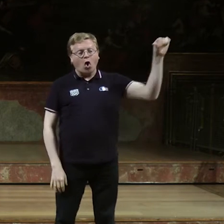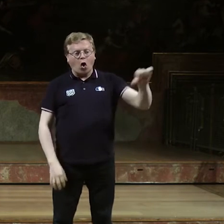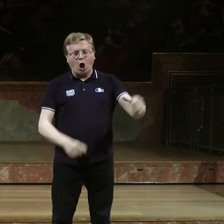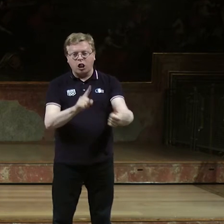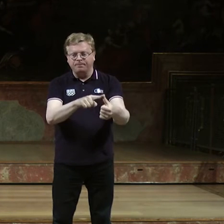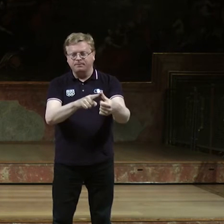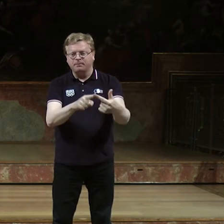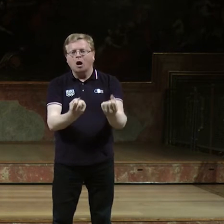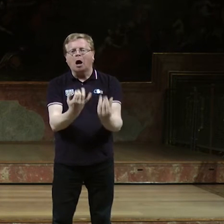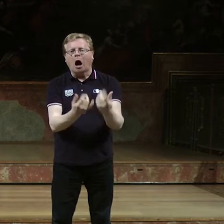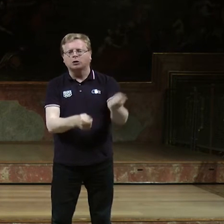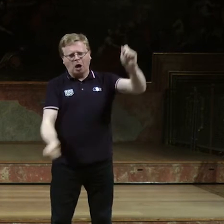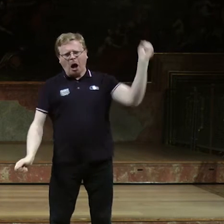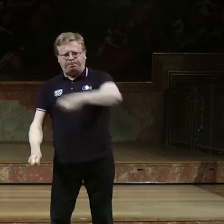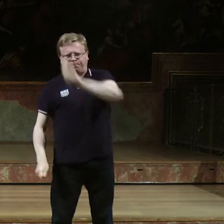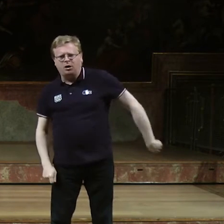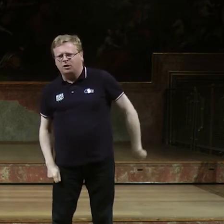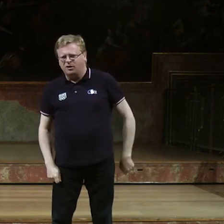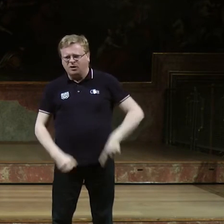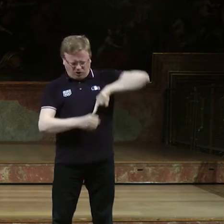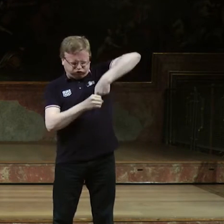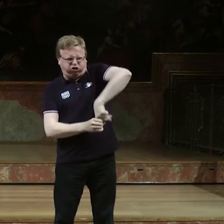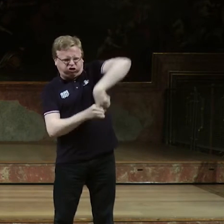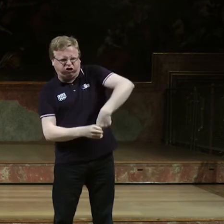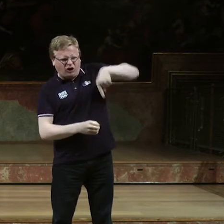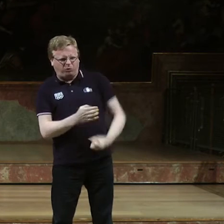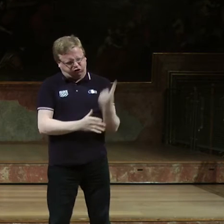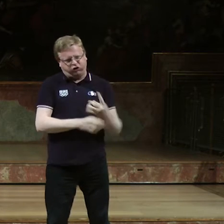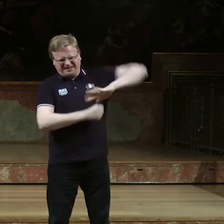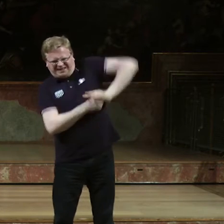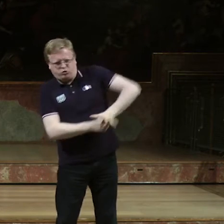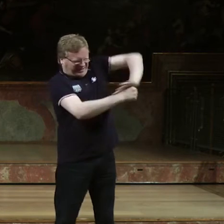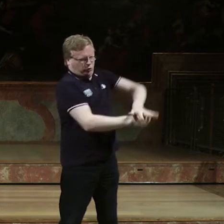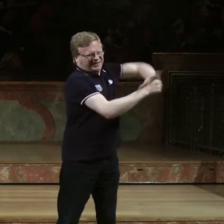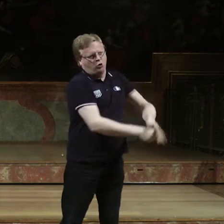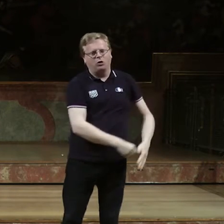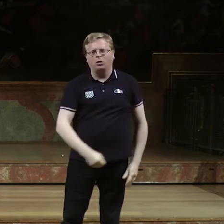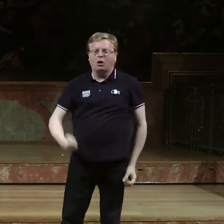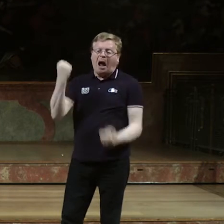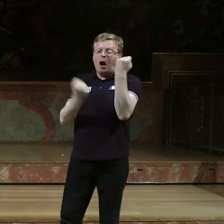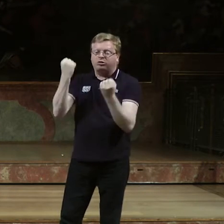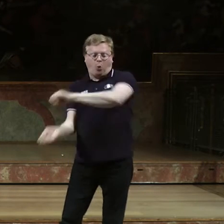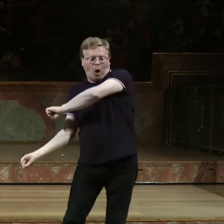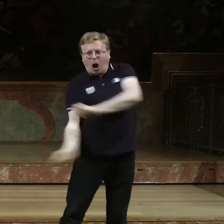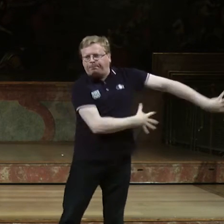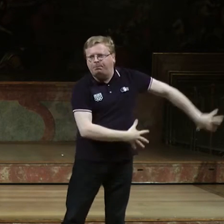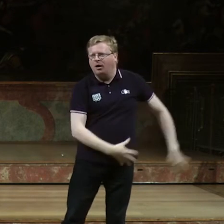Regeln. Folgende Maßnahmen sind erwünscht. Erdöl und Erdgas abschaffen. Autos